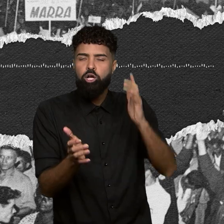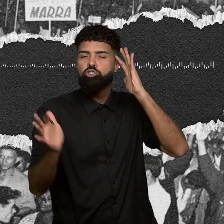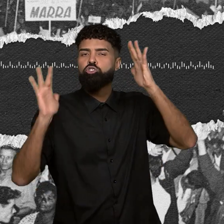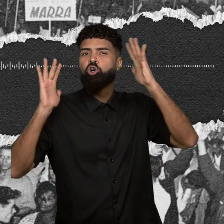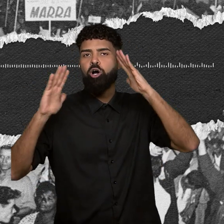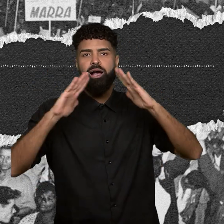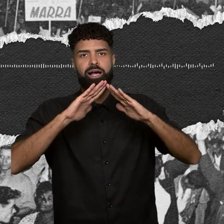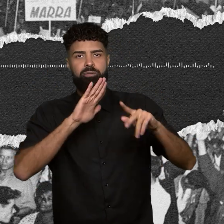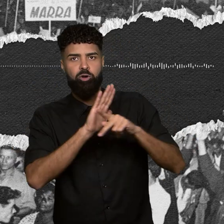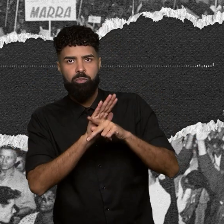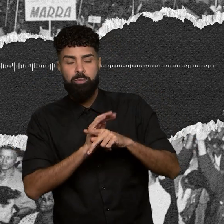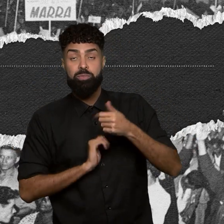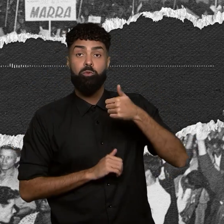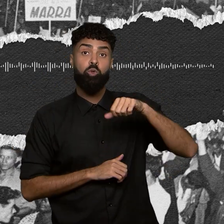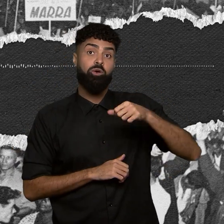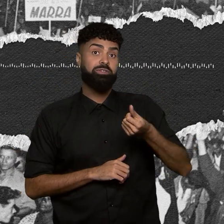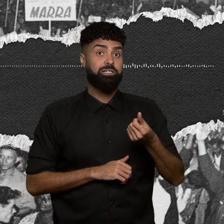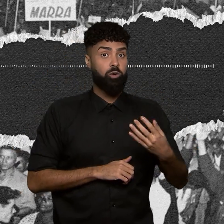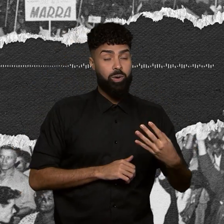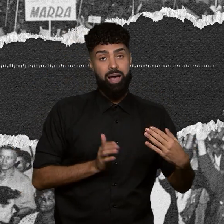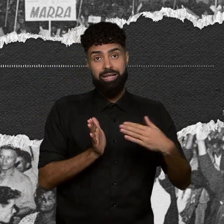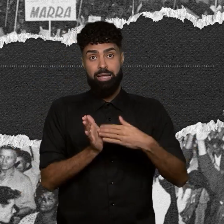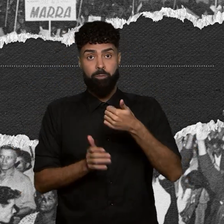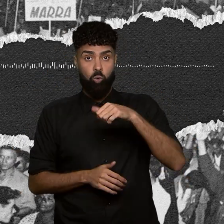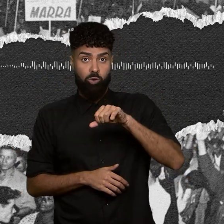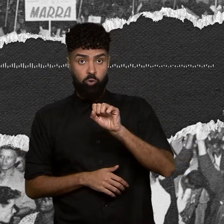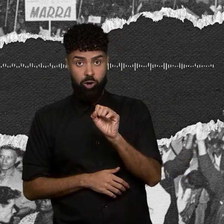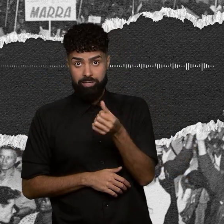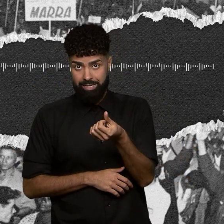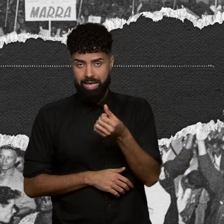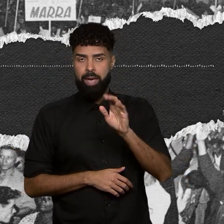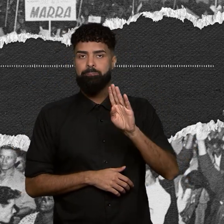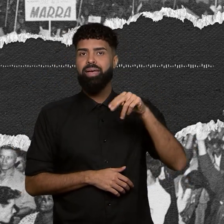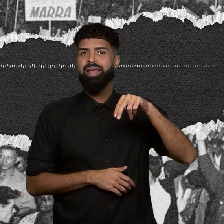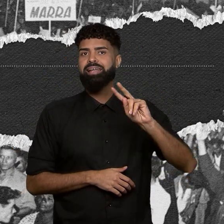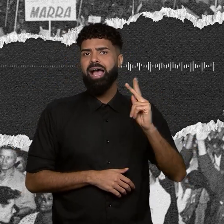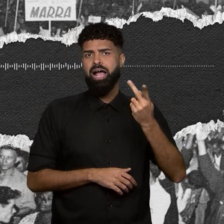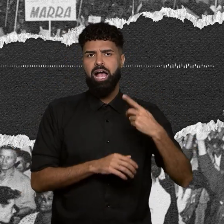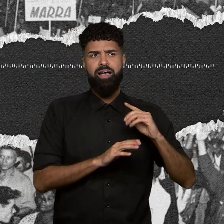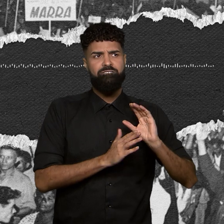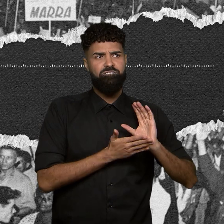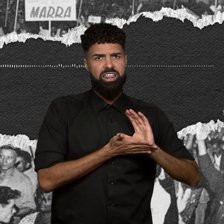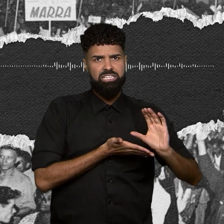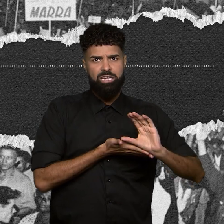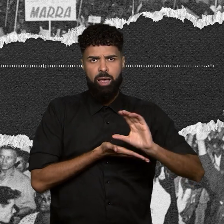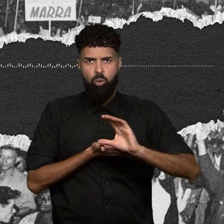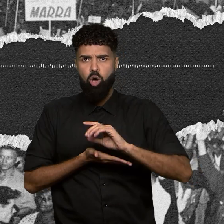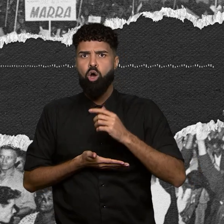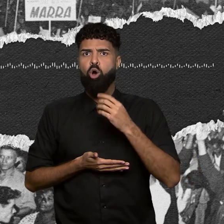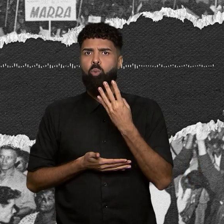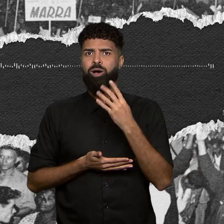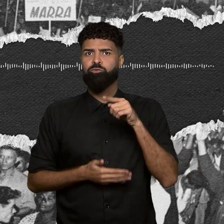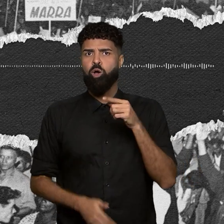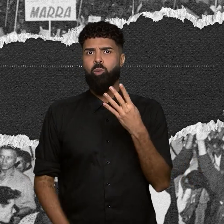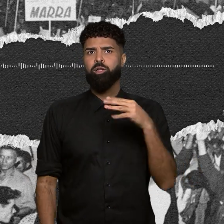de 1964 a 1986, o BNH financiou 4,4 milhões de unidades habitacionais.